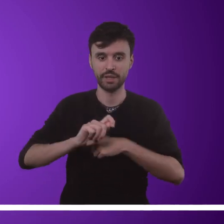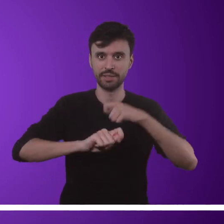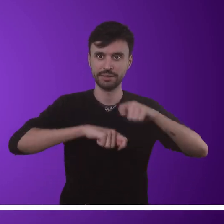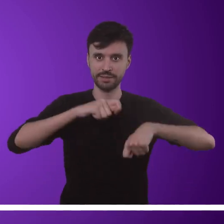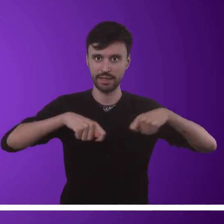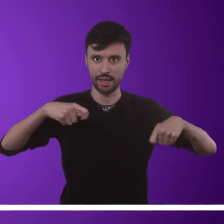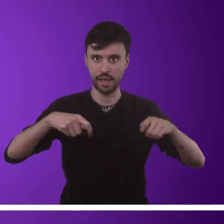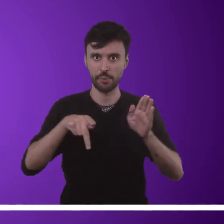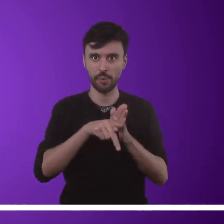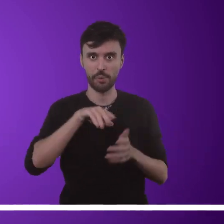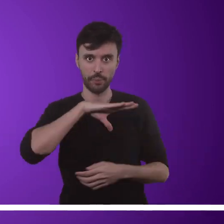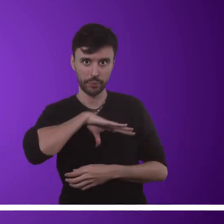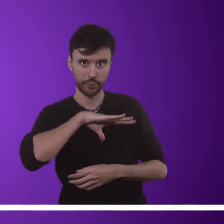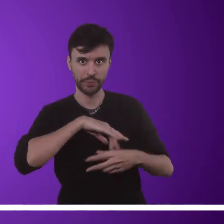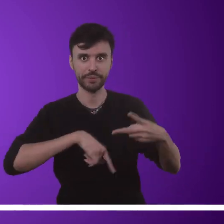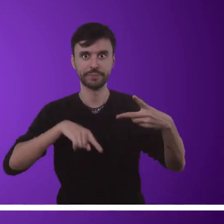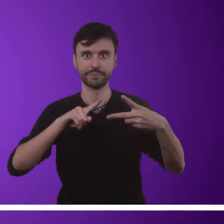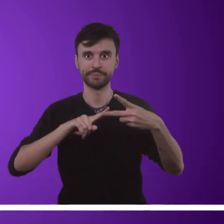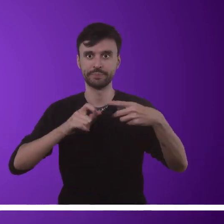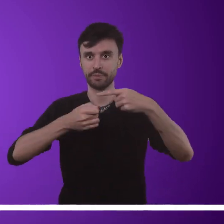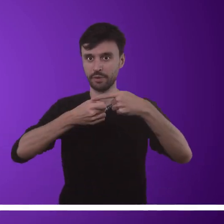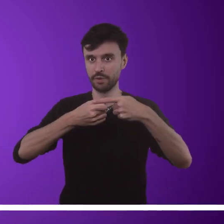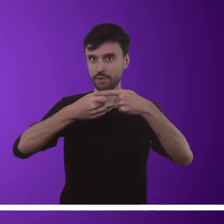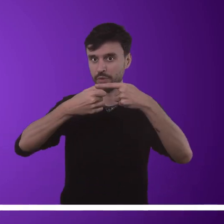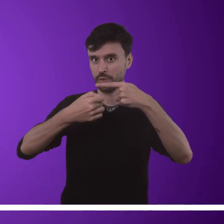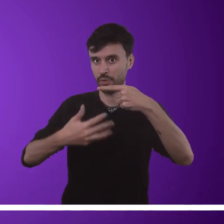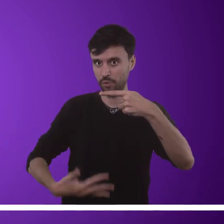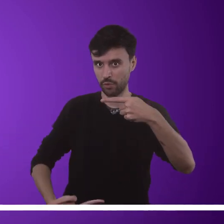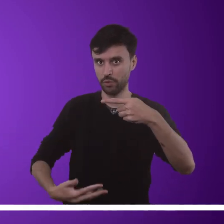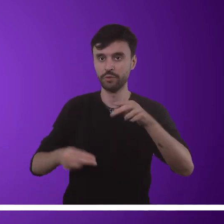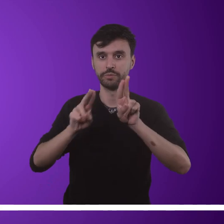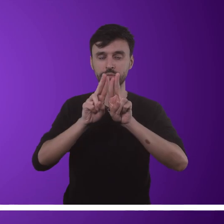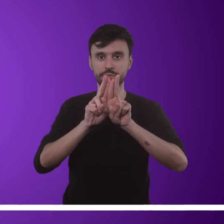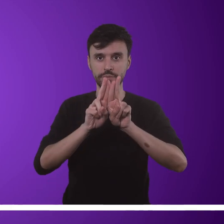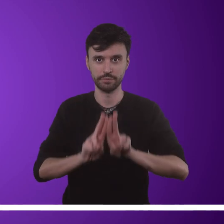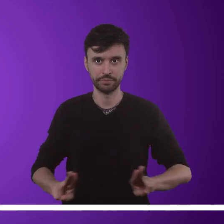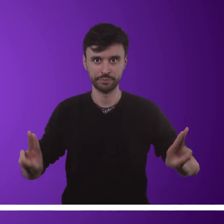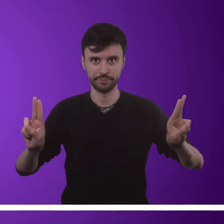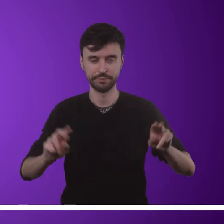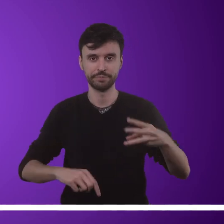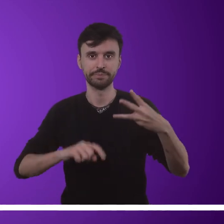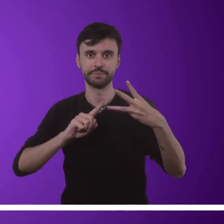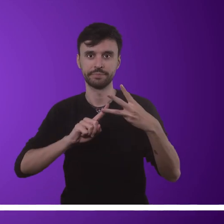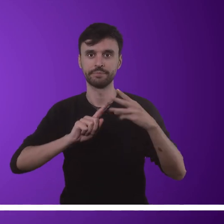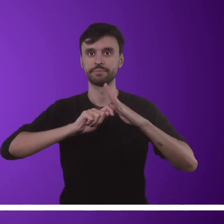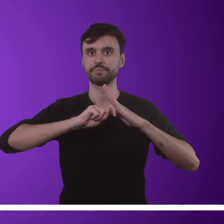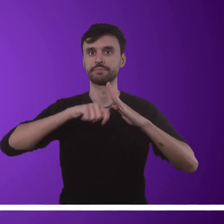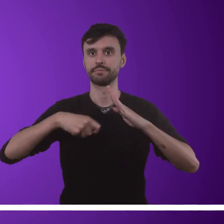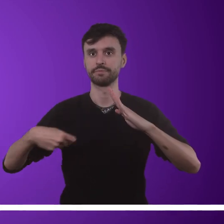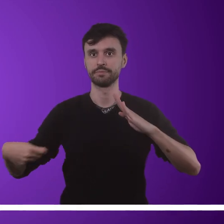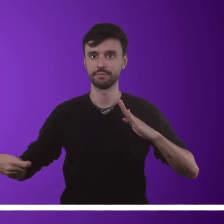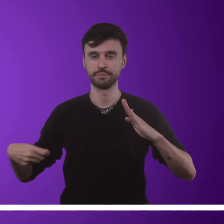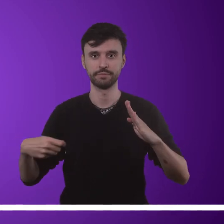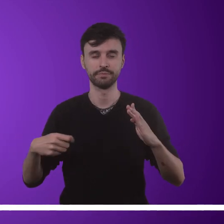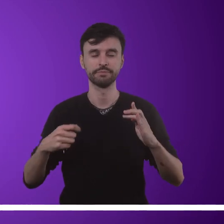O Sinalário, da Língua Portuguesa, o Glossário, da UFSC e o Manuário Ines.